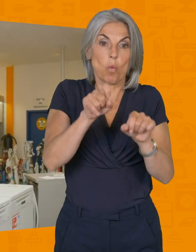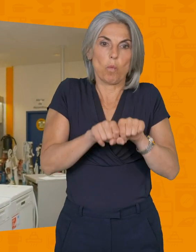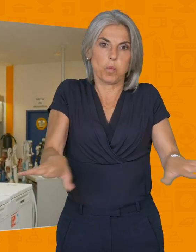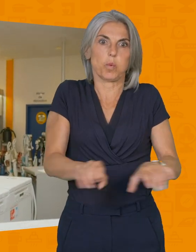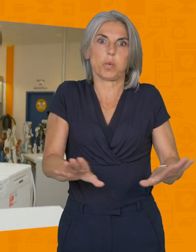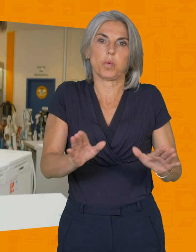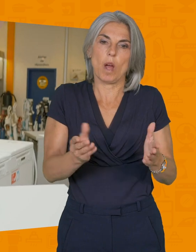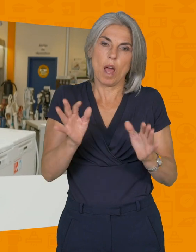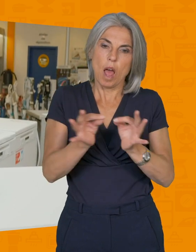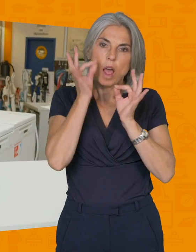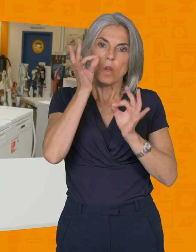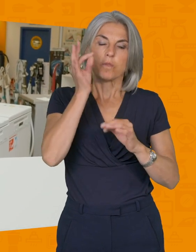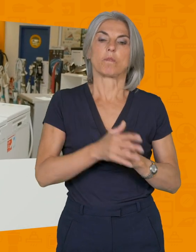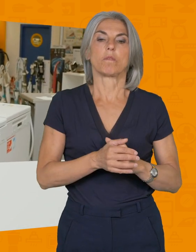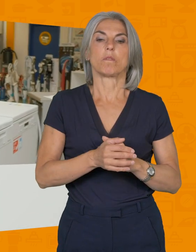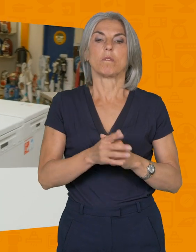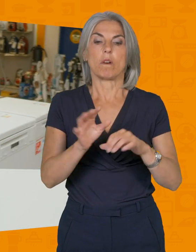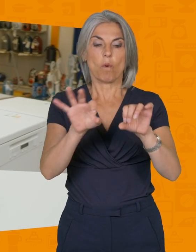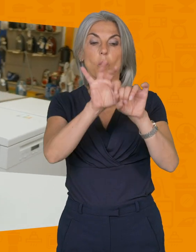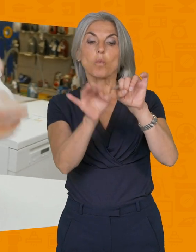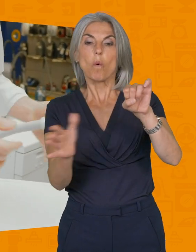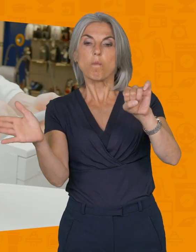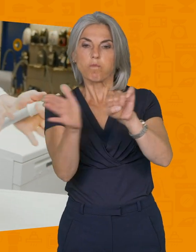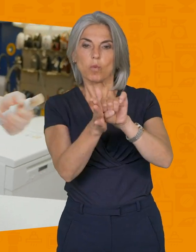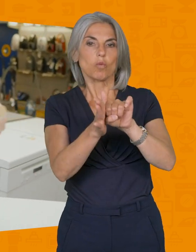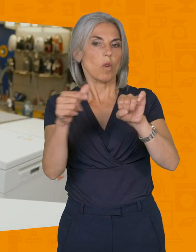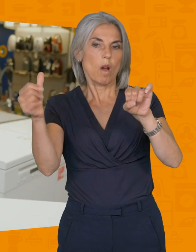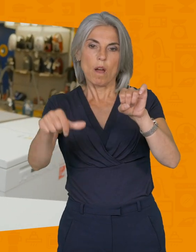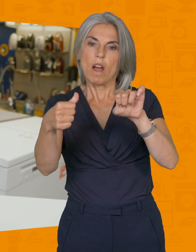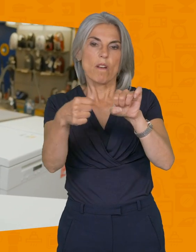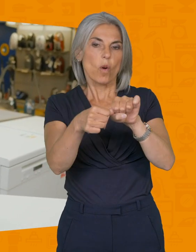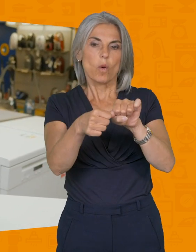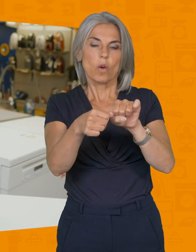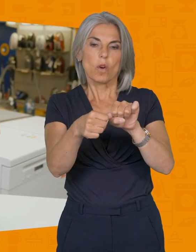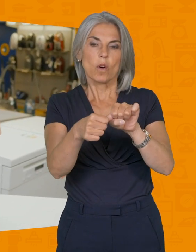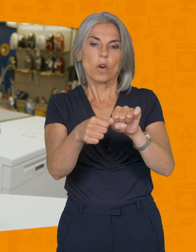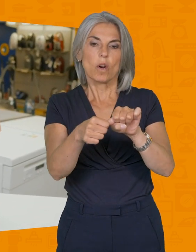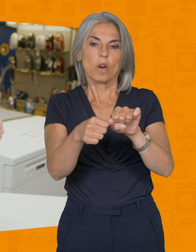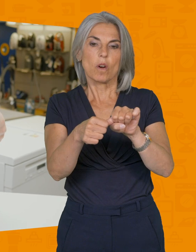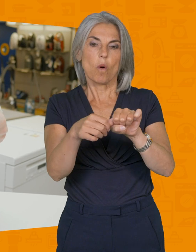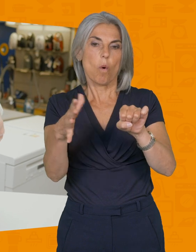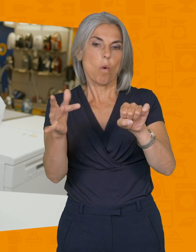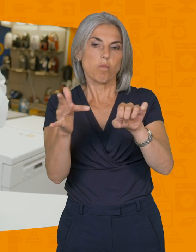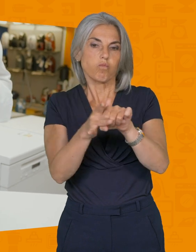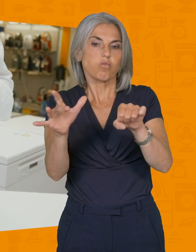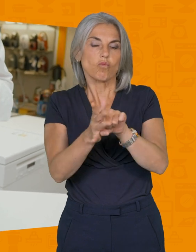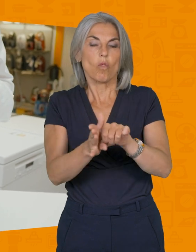'écouler. Mais de toute façon, au cas où, bouchez votre tuyau d'évacuation avec un bouchon que vous enlevez évidemment